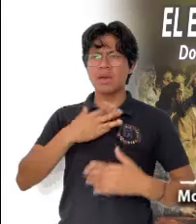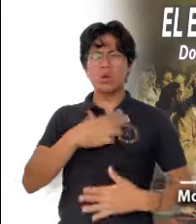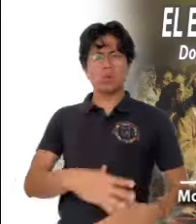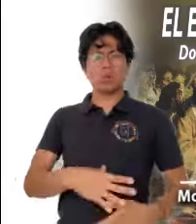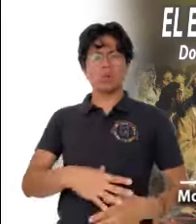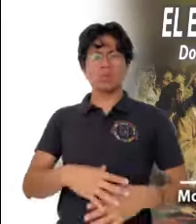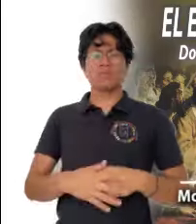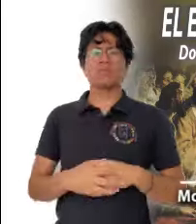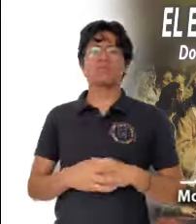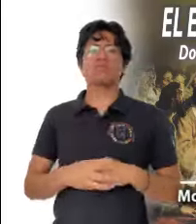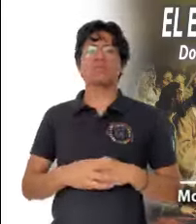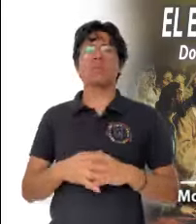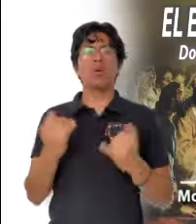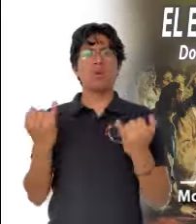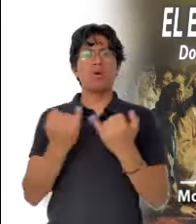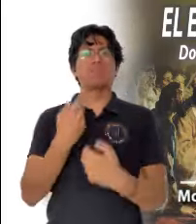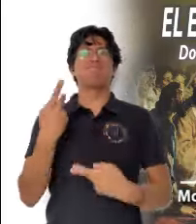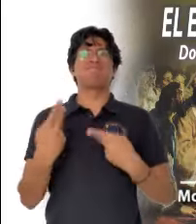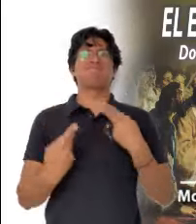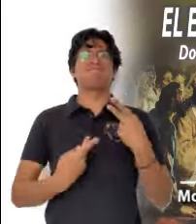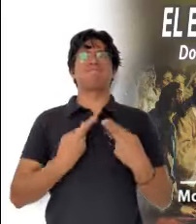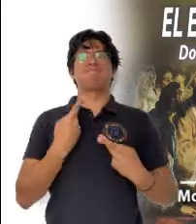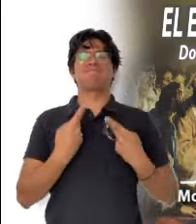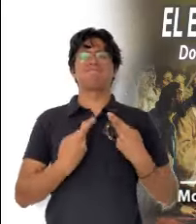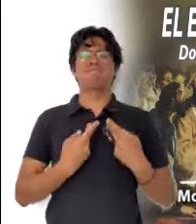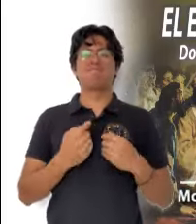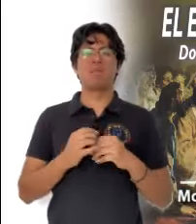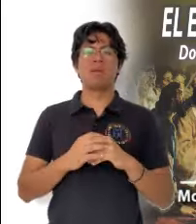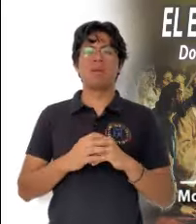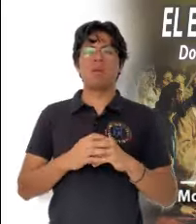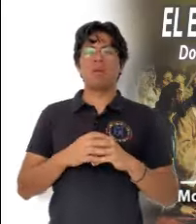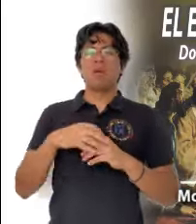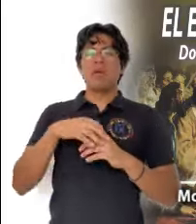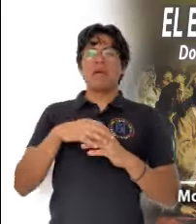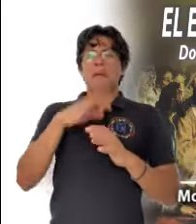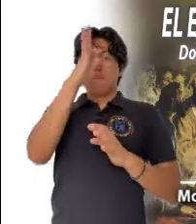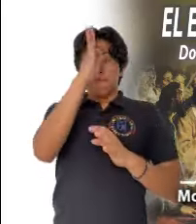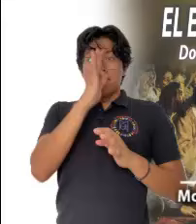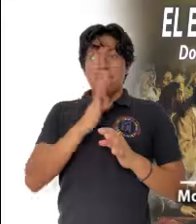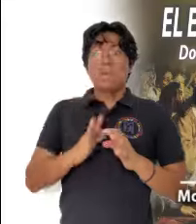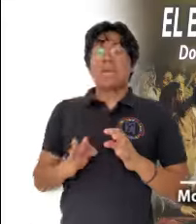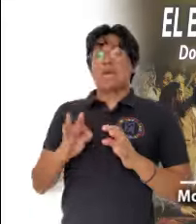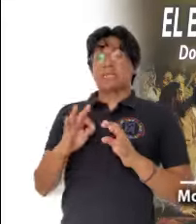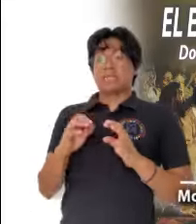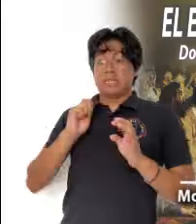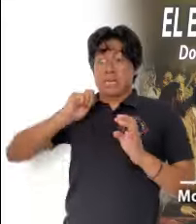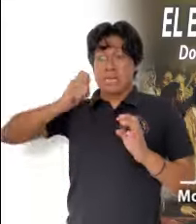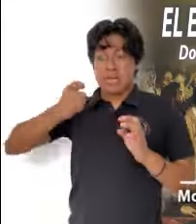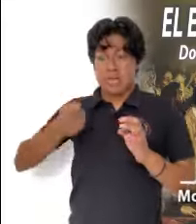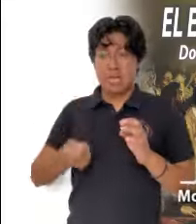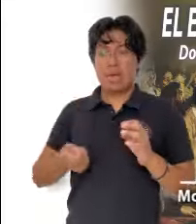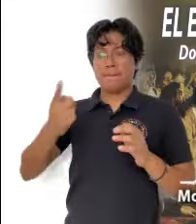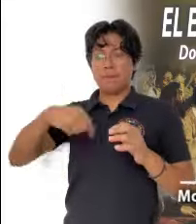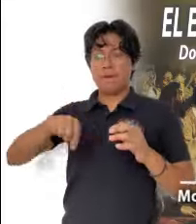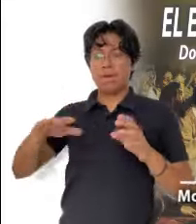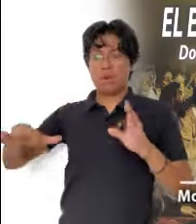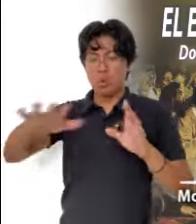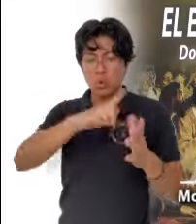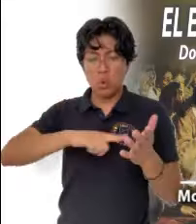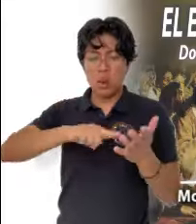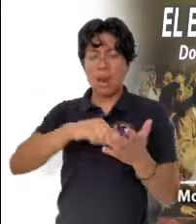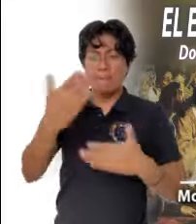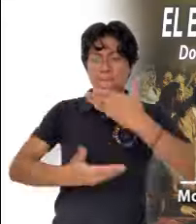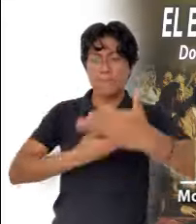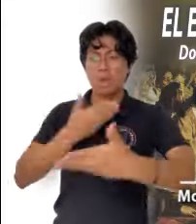justa. También debemos cuestionarnos si nuestras eucaristías significan y crean espacios para